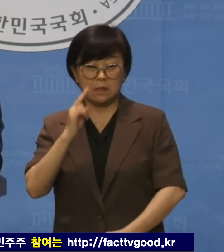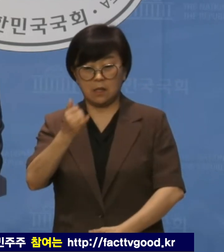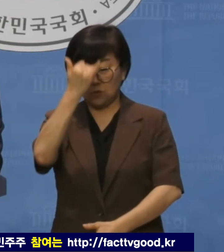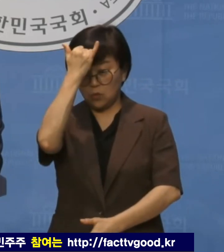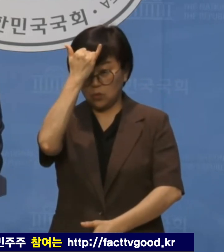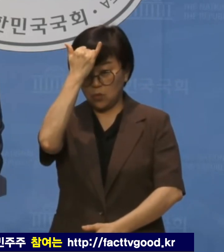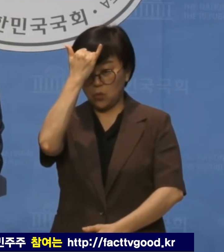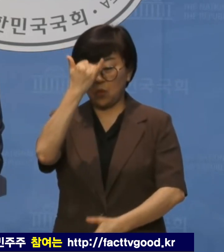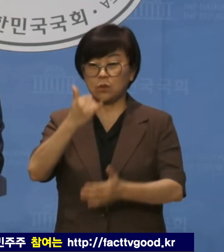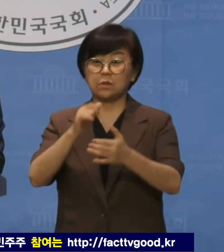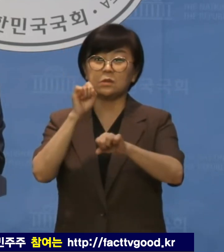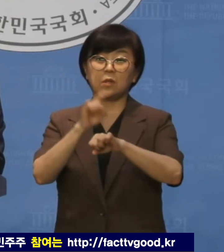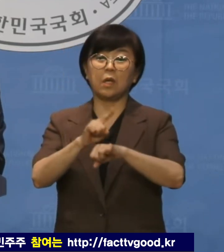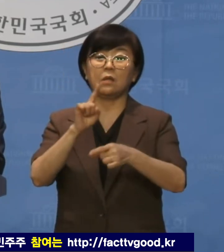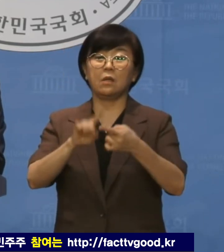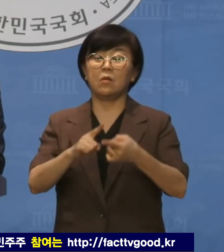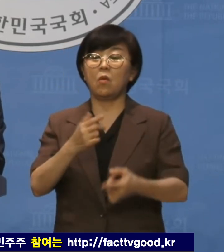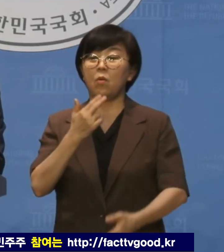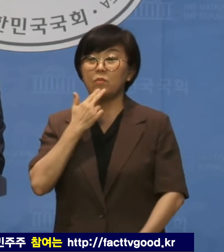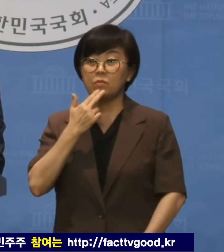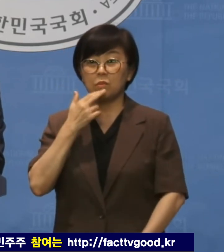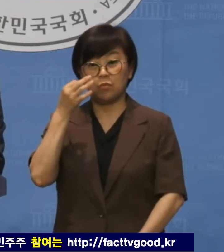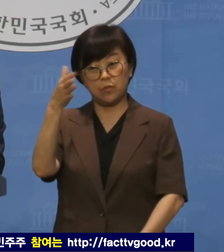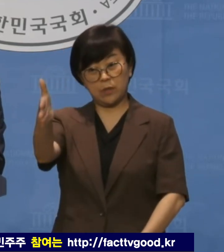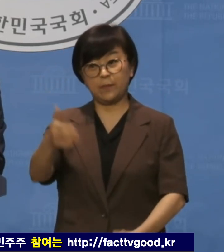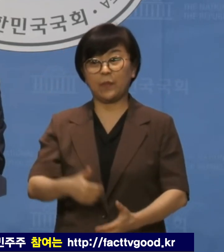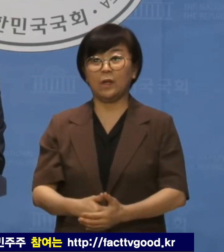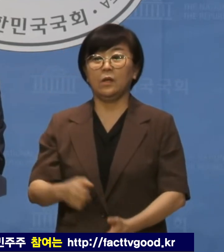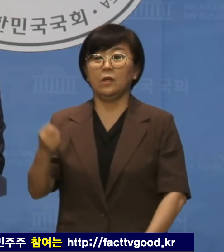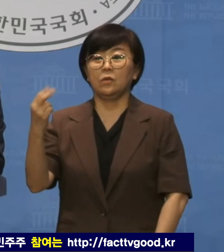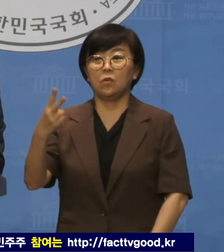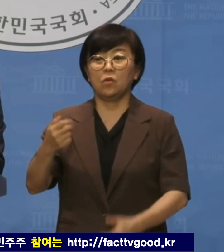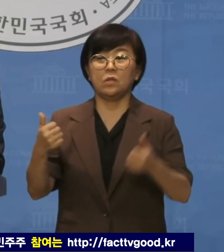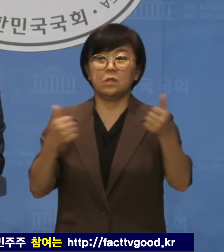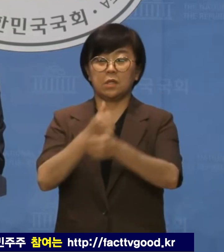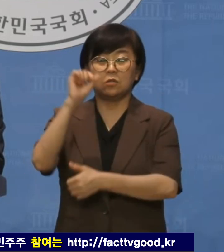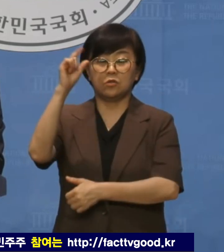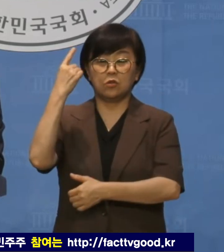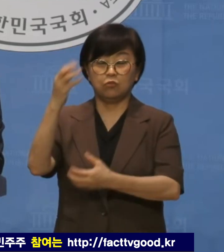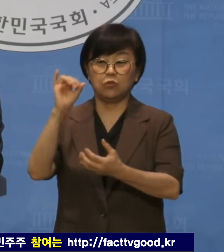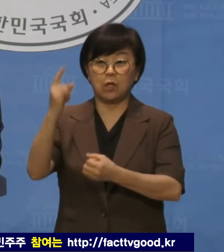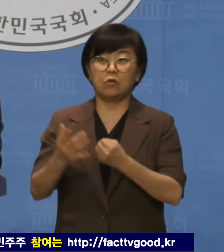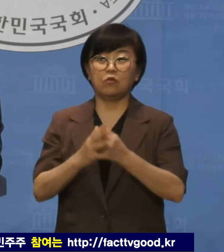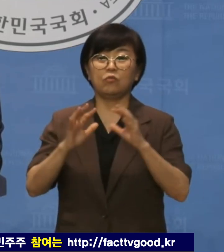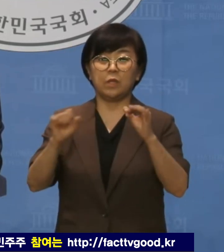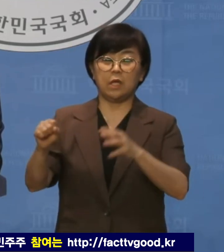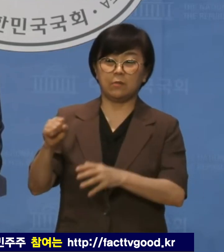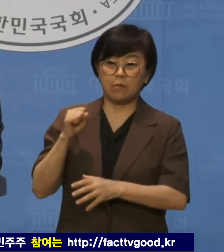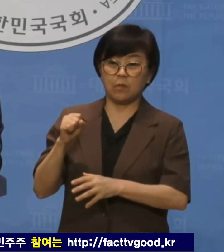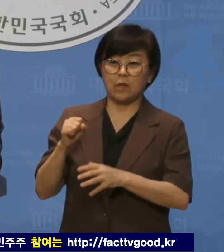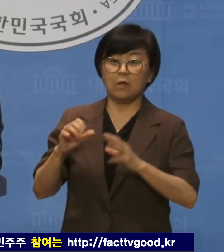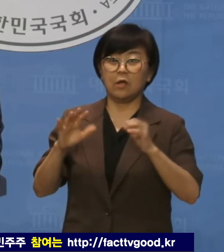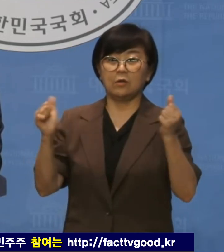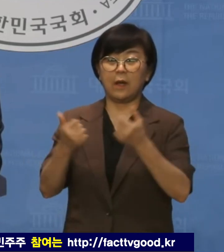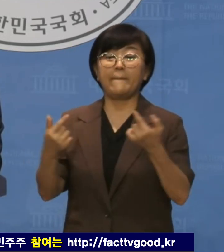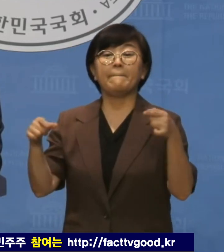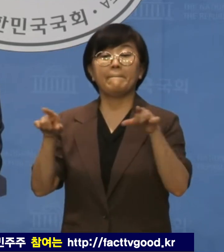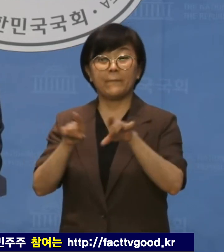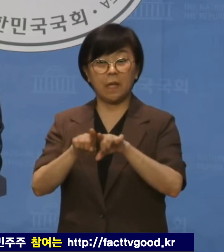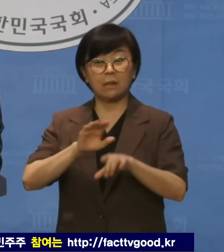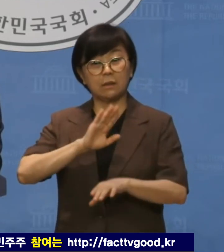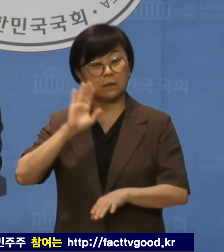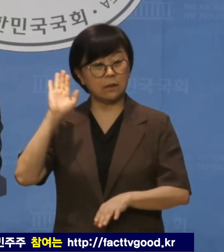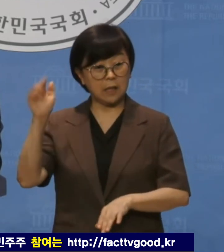도덕불감증만 보여졌습니다. 심지어 인사청문회 도중 국민의힘 의원들과 함께